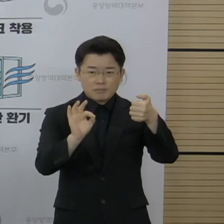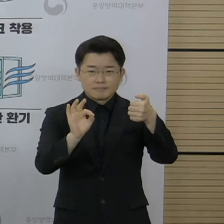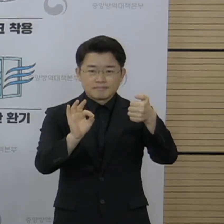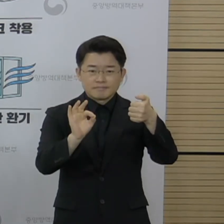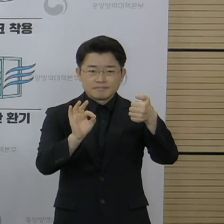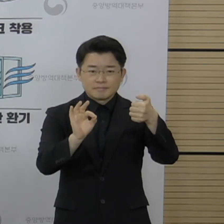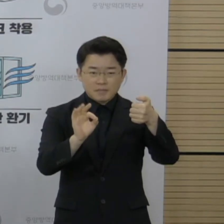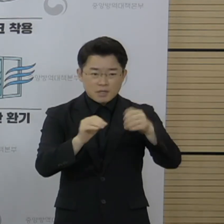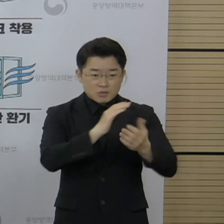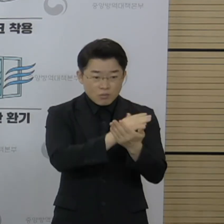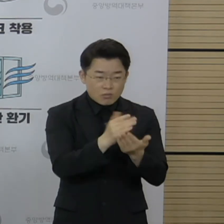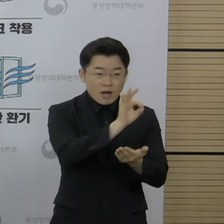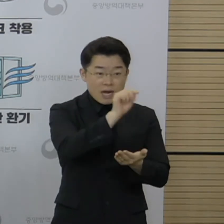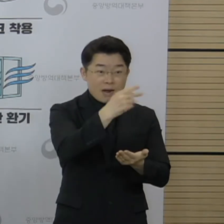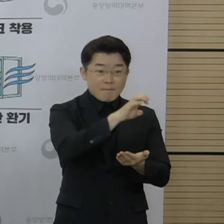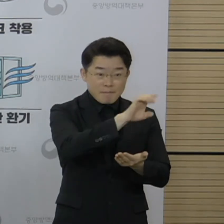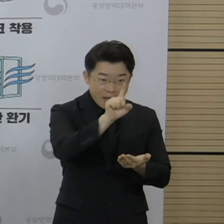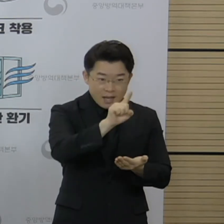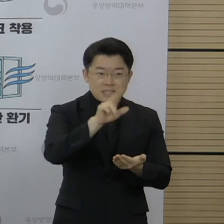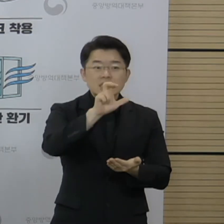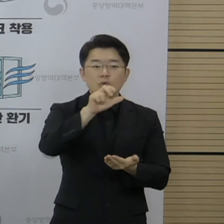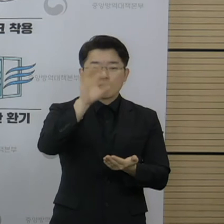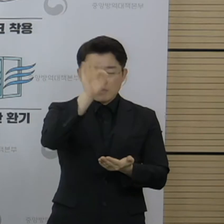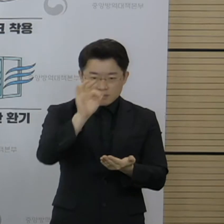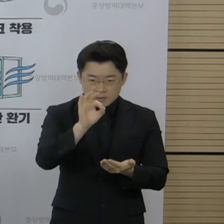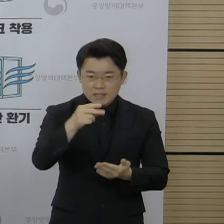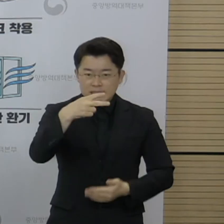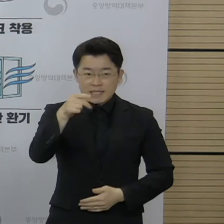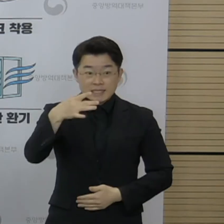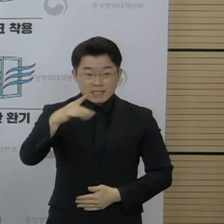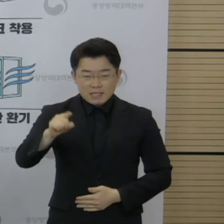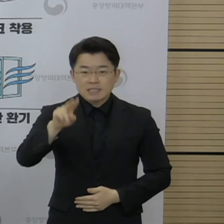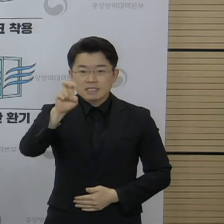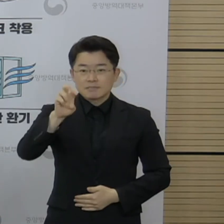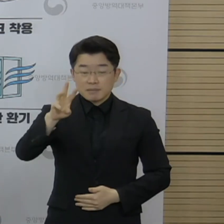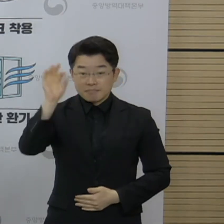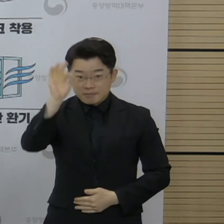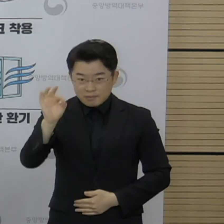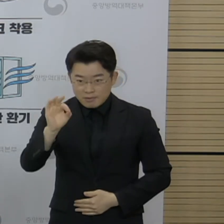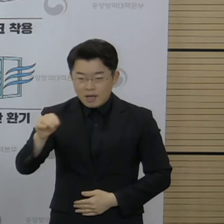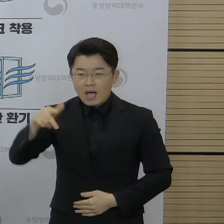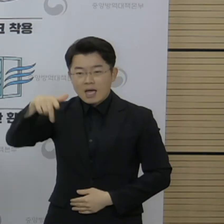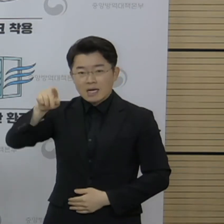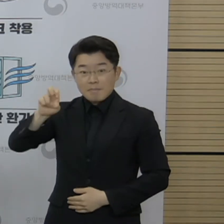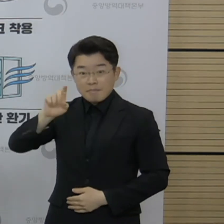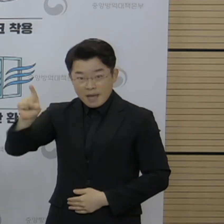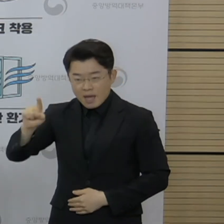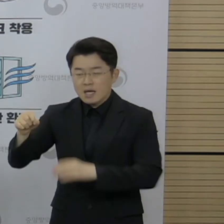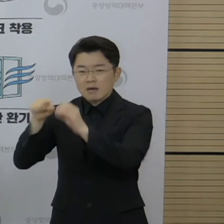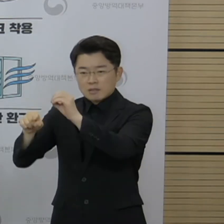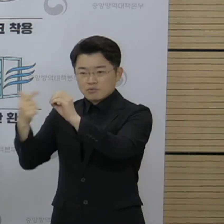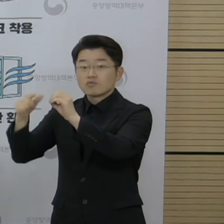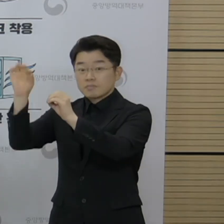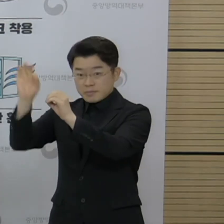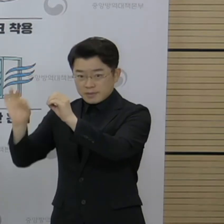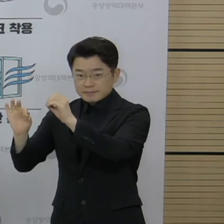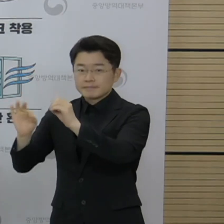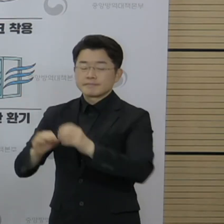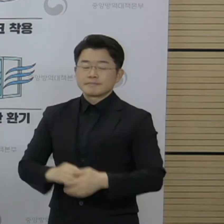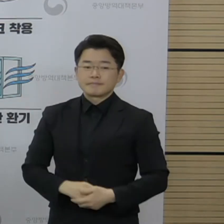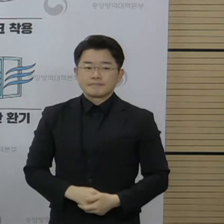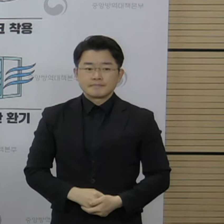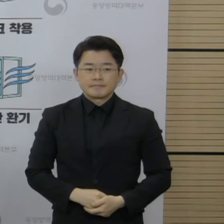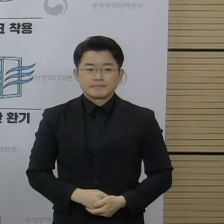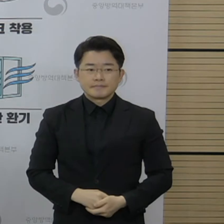알파형이 25.9%, 델타형이 23.6%, 감마형이 0.6%로 나타났습니다.